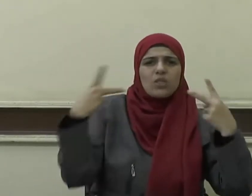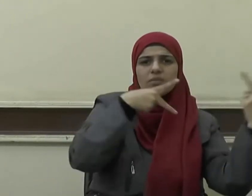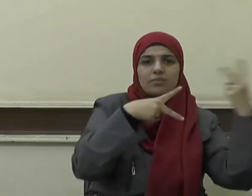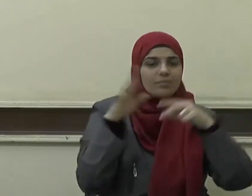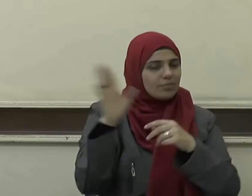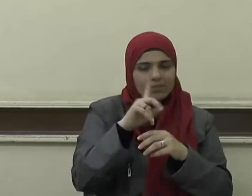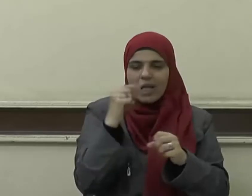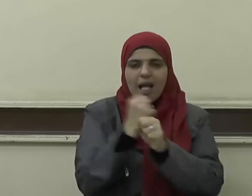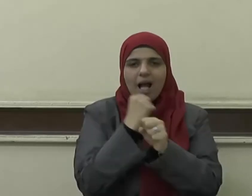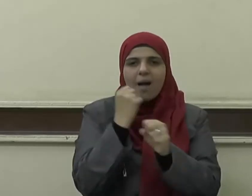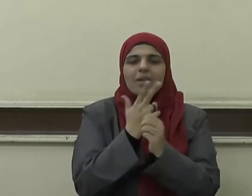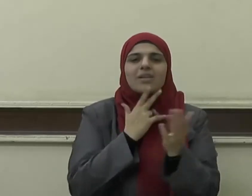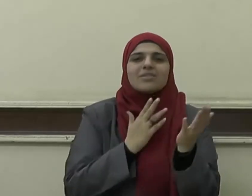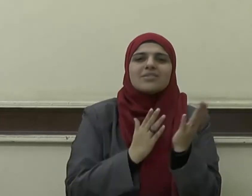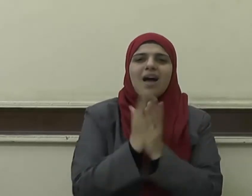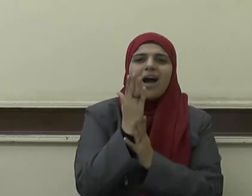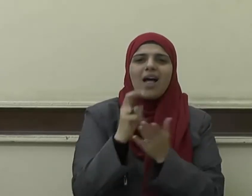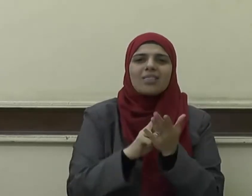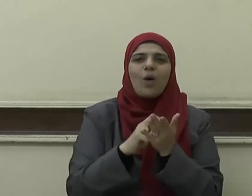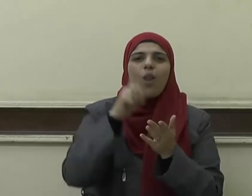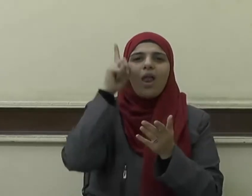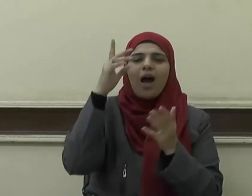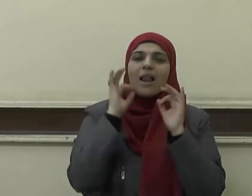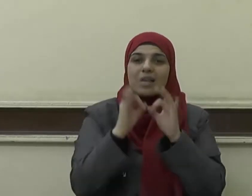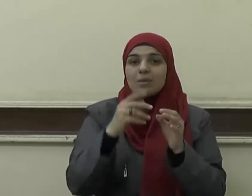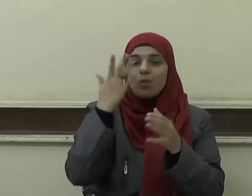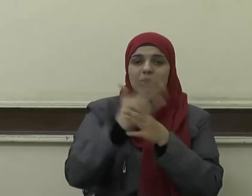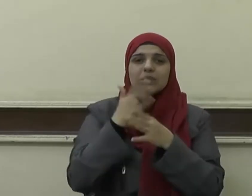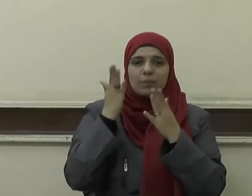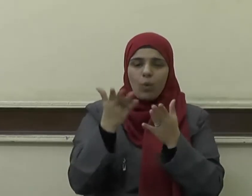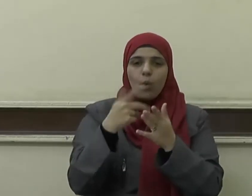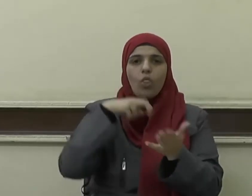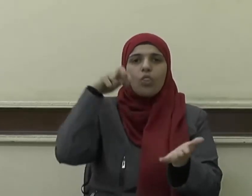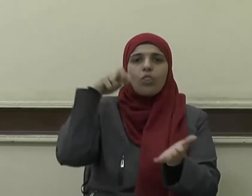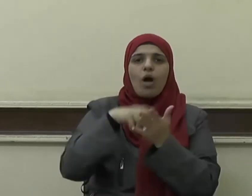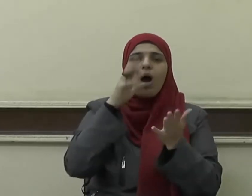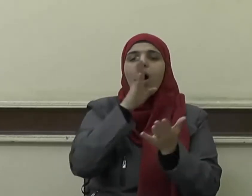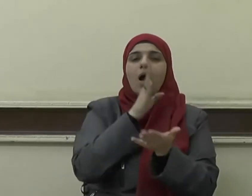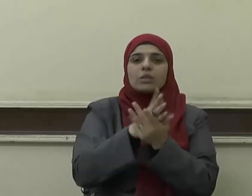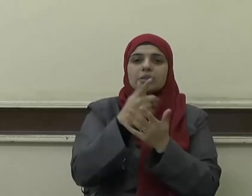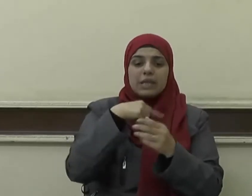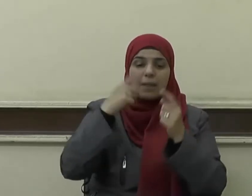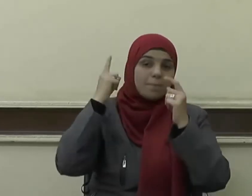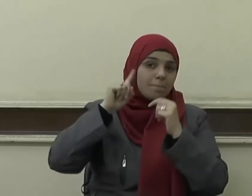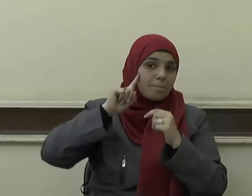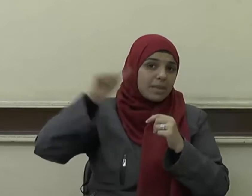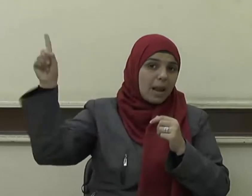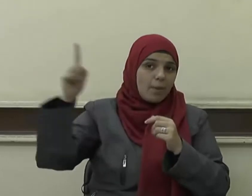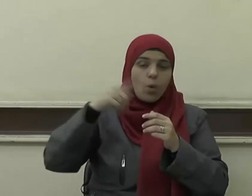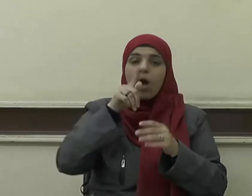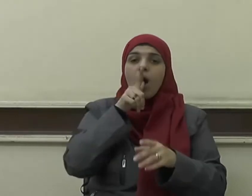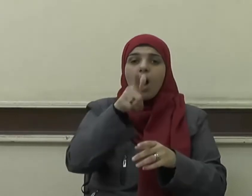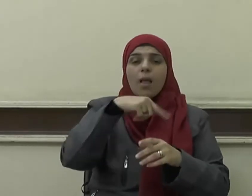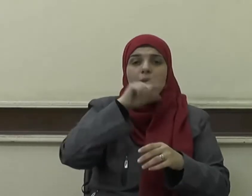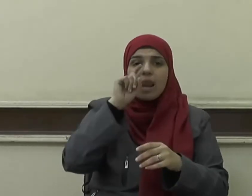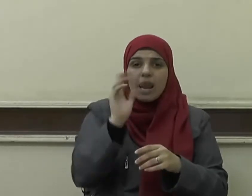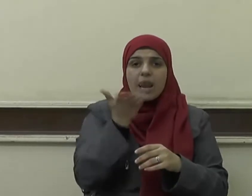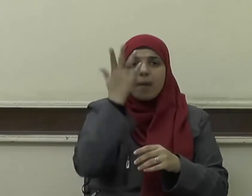كانت وثيقة المدينة التي أقرها النبي صلى الله عليه وسلم مع يهود المدينة حيث أعطى